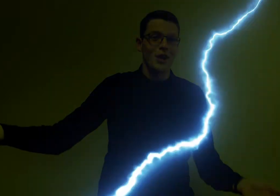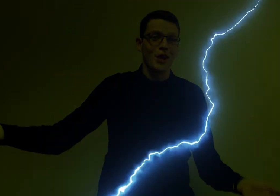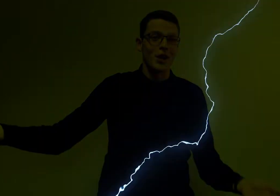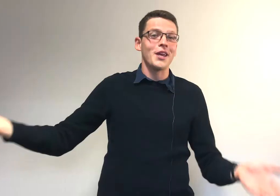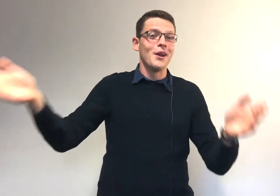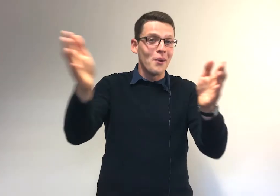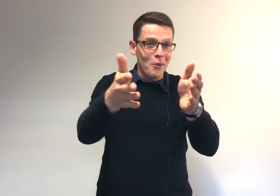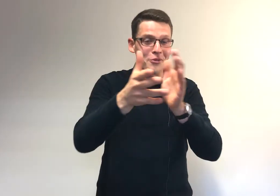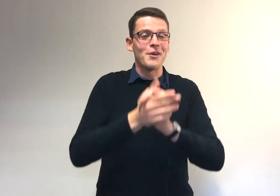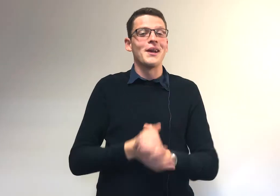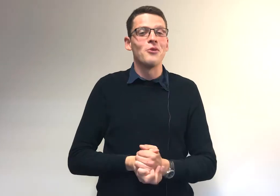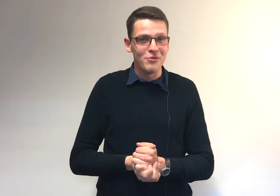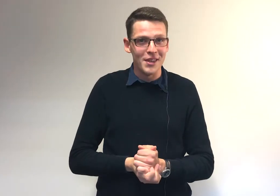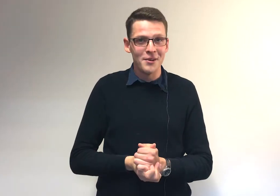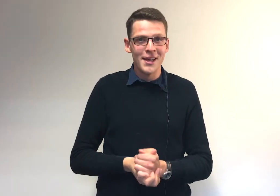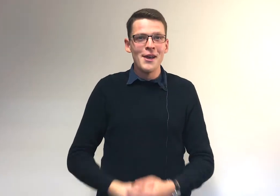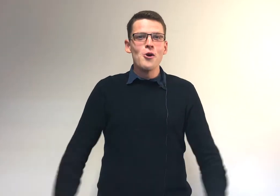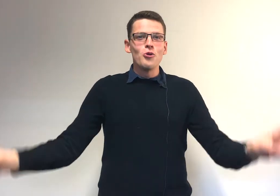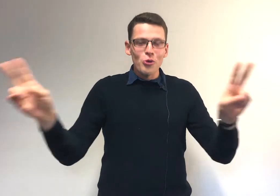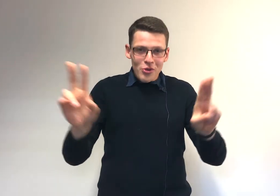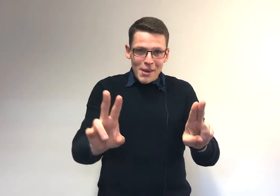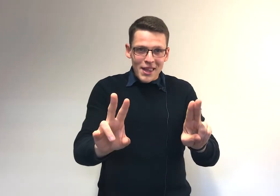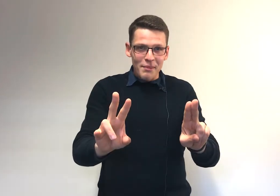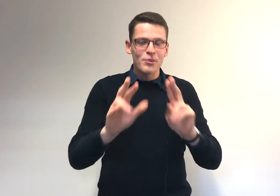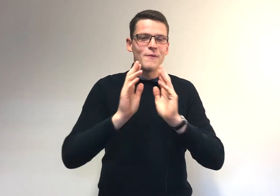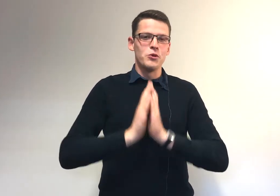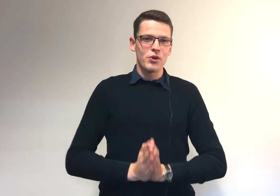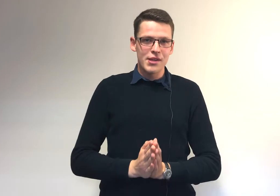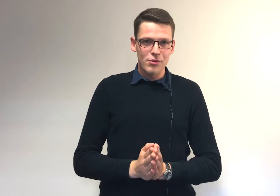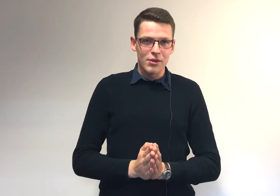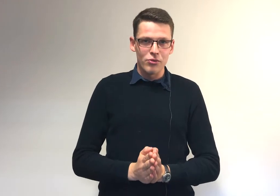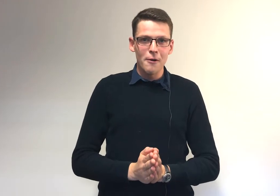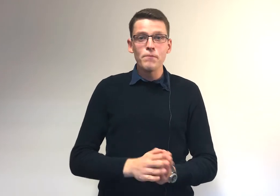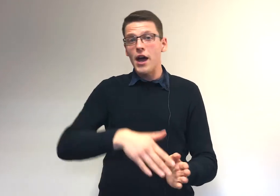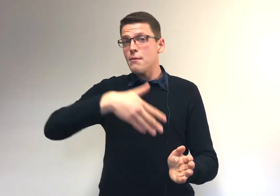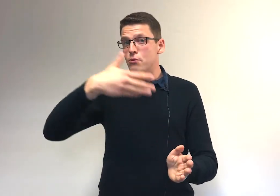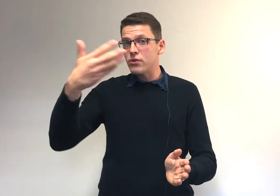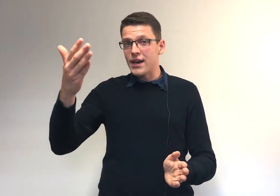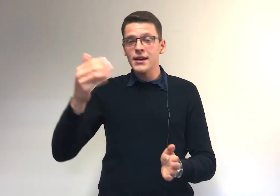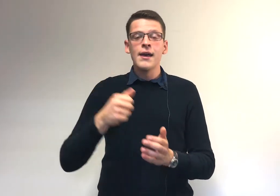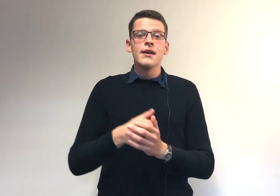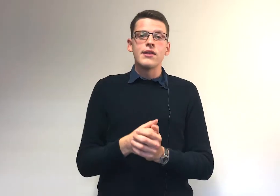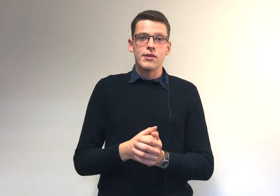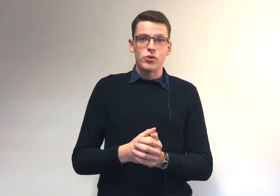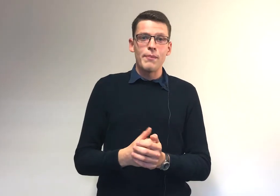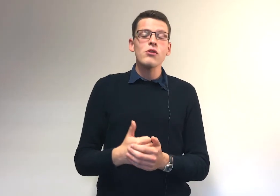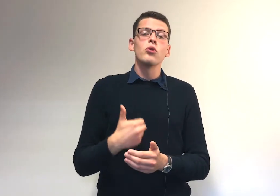Sur laquelle, on fera également une vidéo. Deuxième étape du processus d'étudiant, un peu plus tard, c'est ce qu'on appelle se